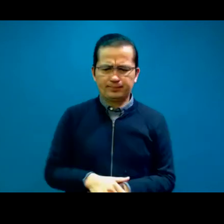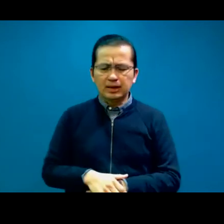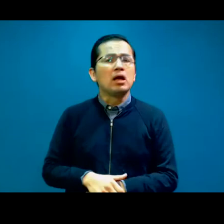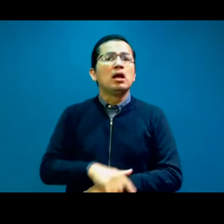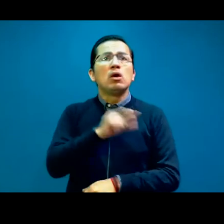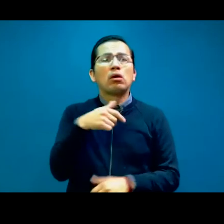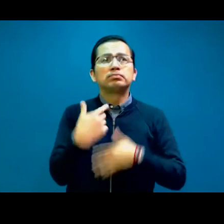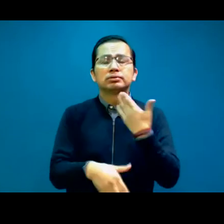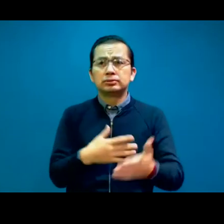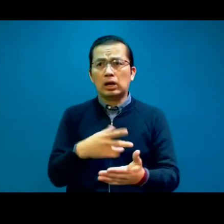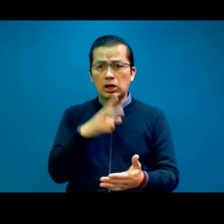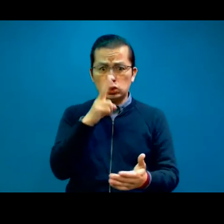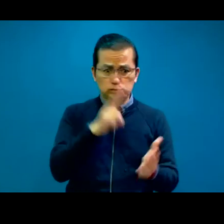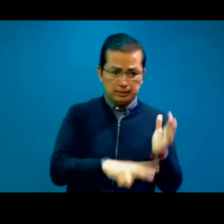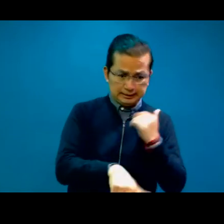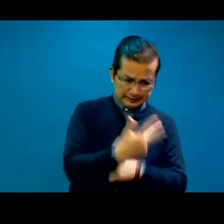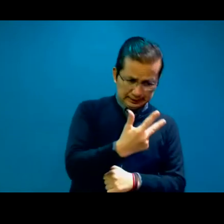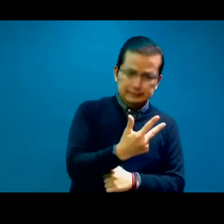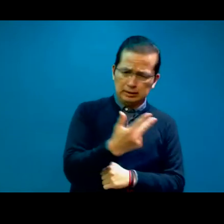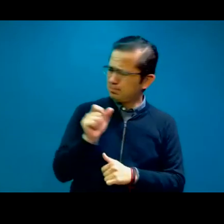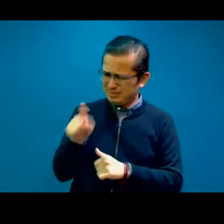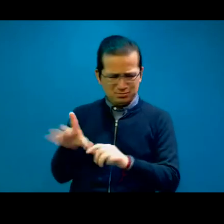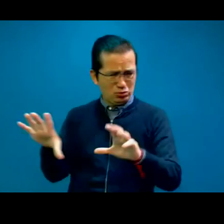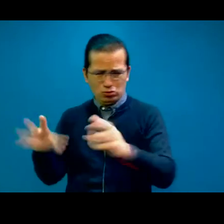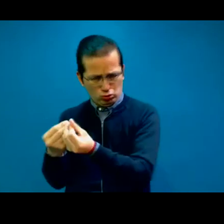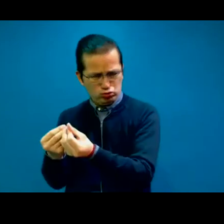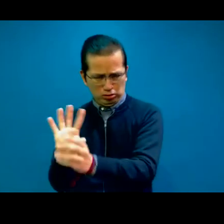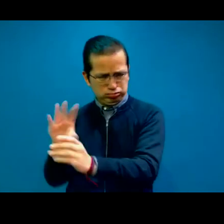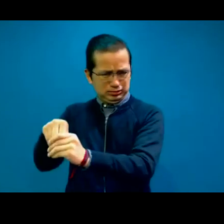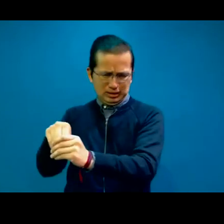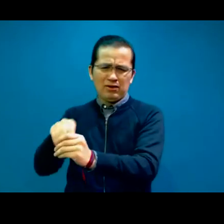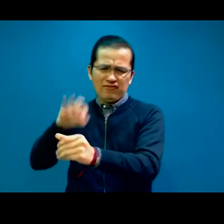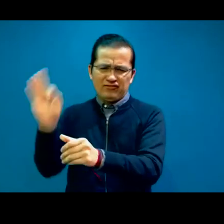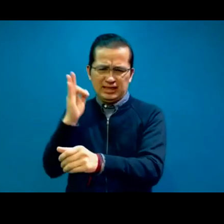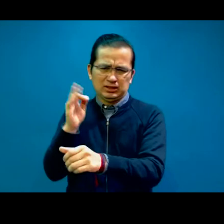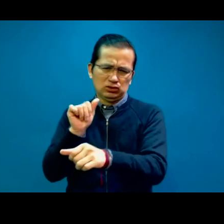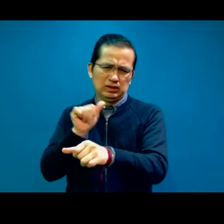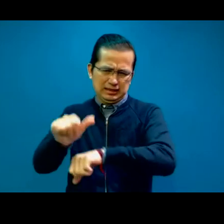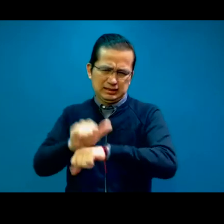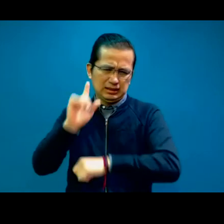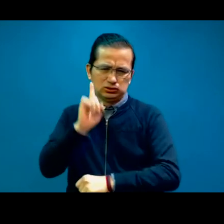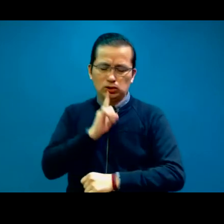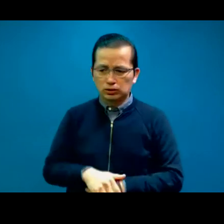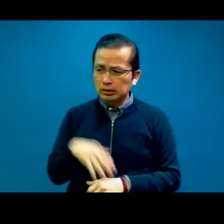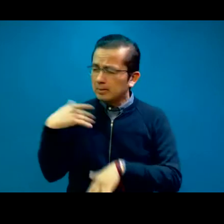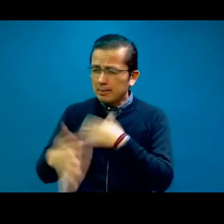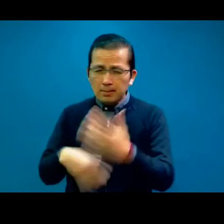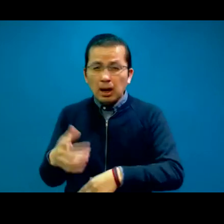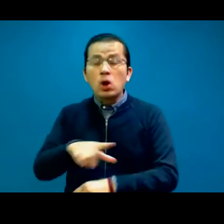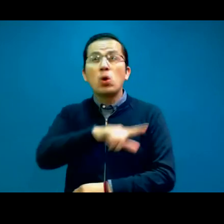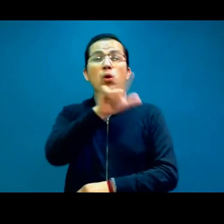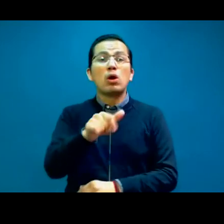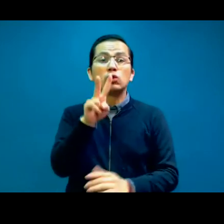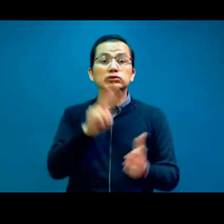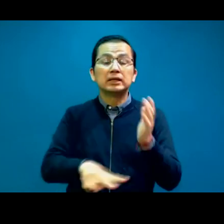a la Confederación Argentina de Sordos en ese espacio. Y finalmente, en la primavera del 2018, nace